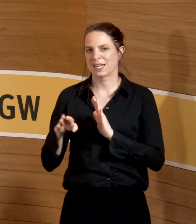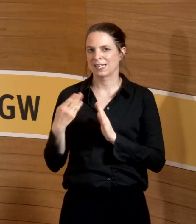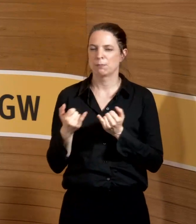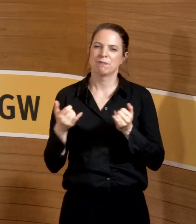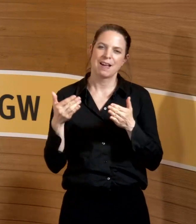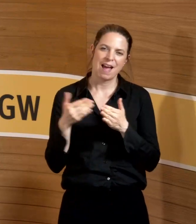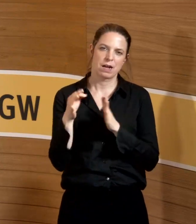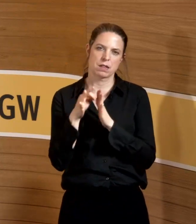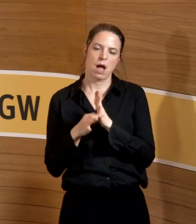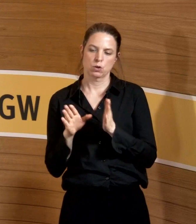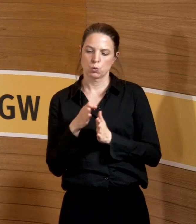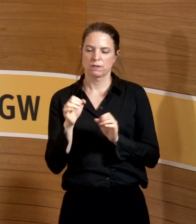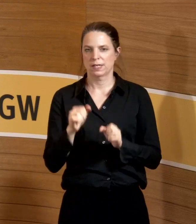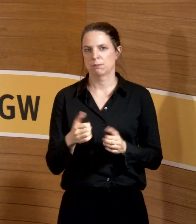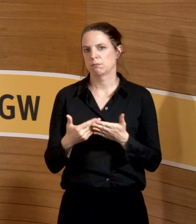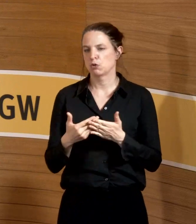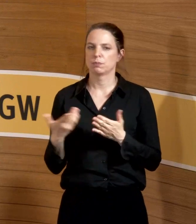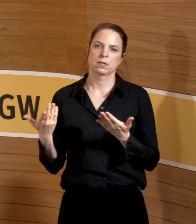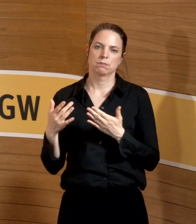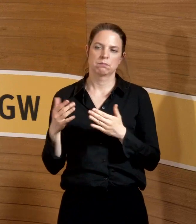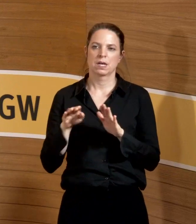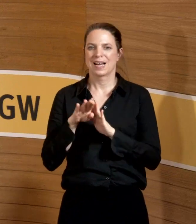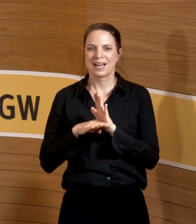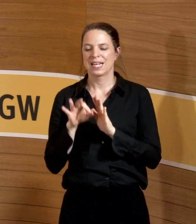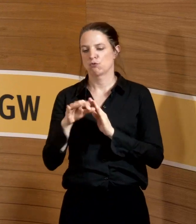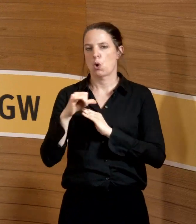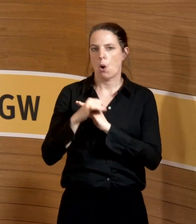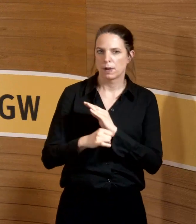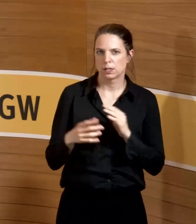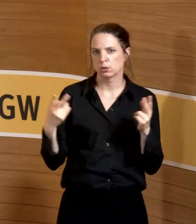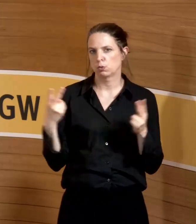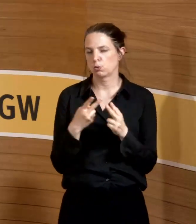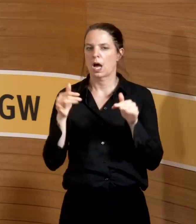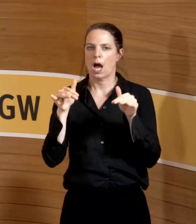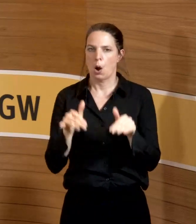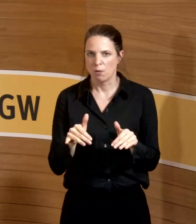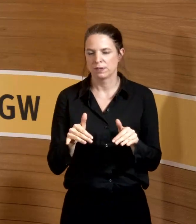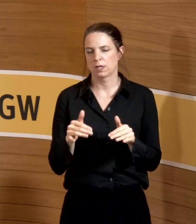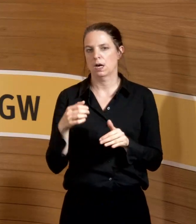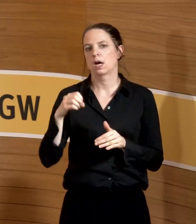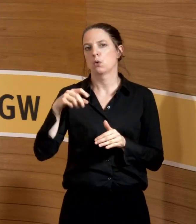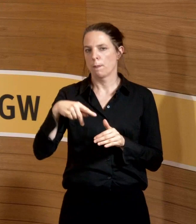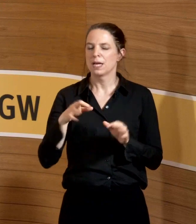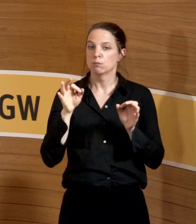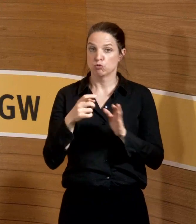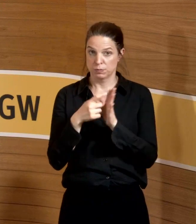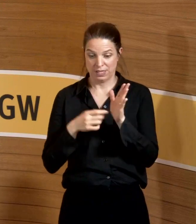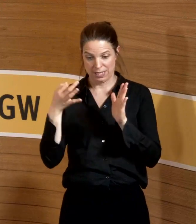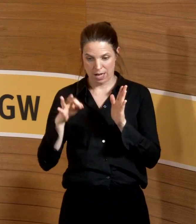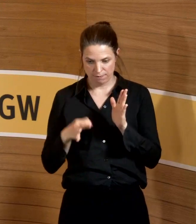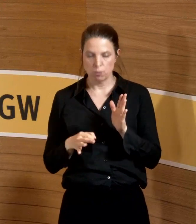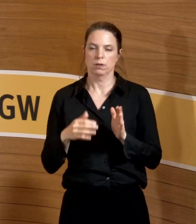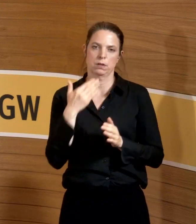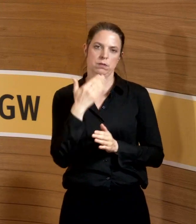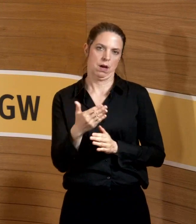sodass eine Regel operieren für Schwangere oder Aufenthalte im OP ist unter den und den Kautelen möglich. Aber im